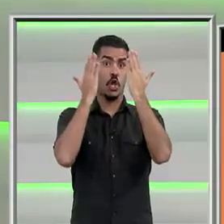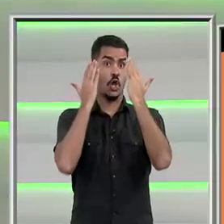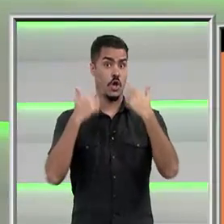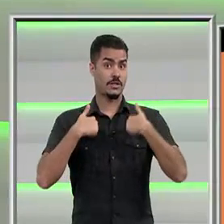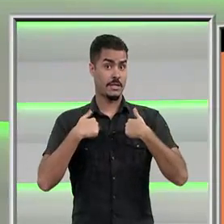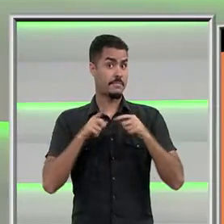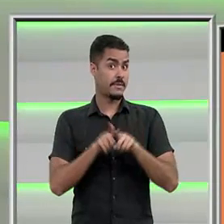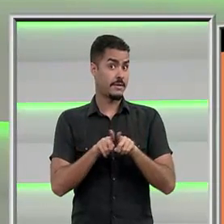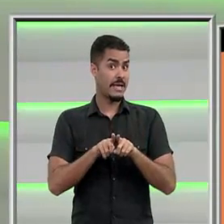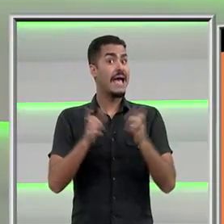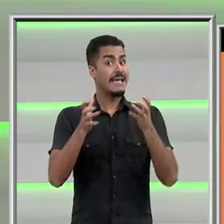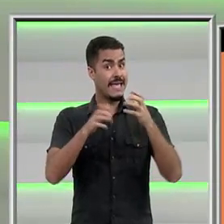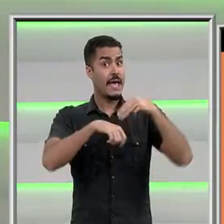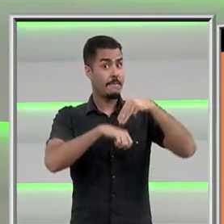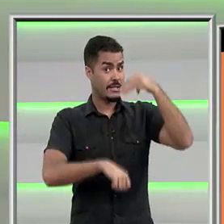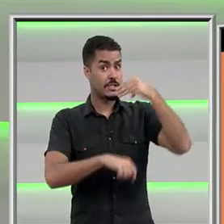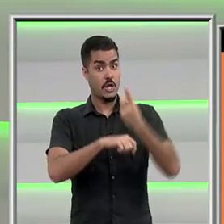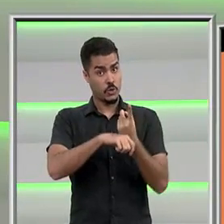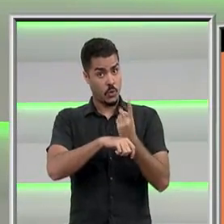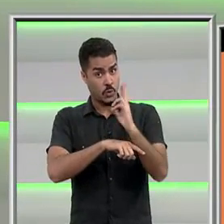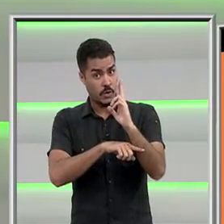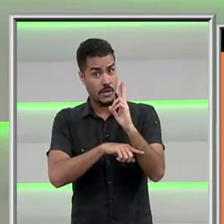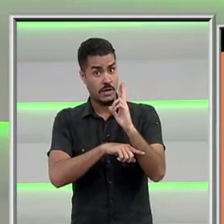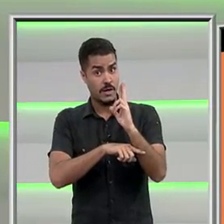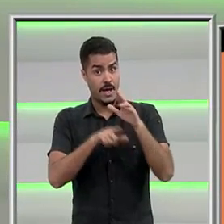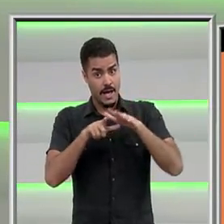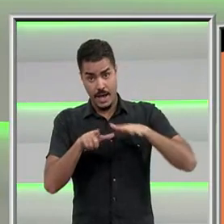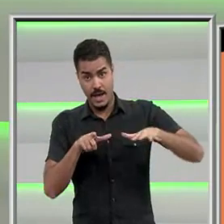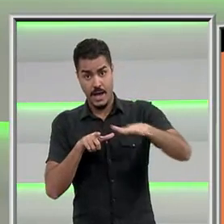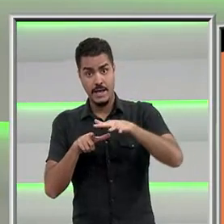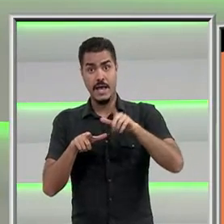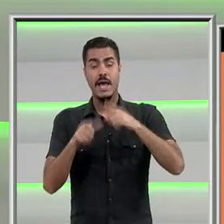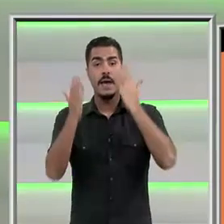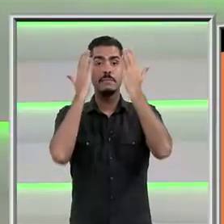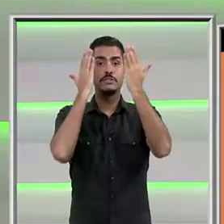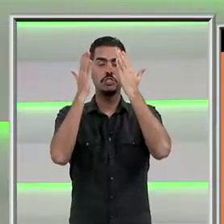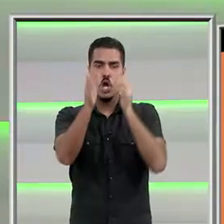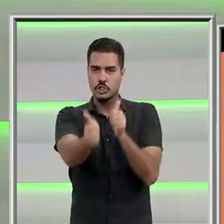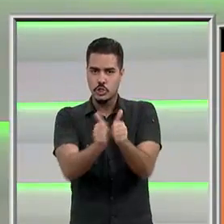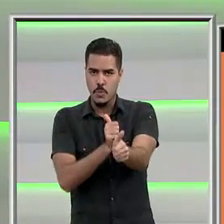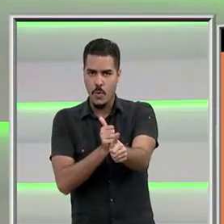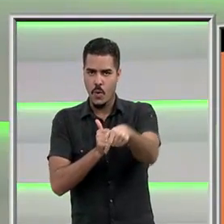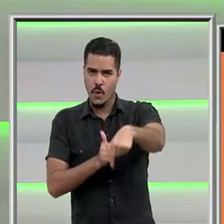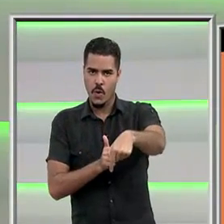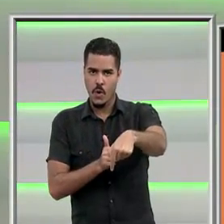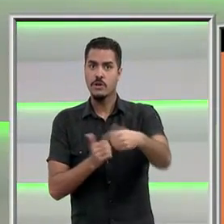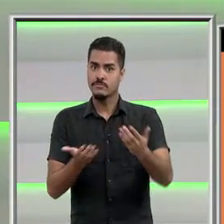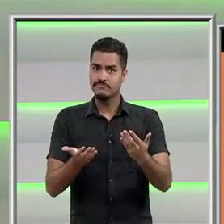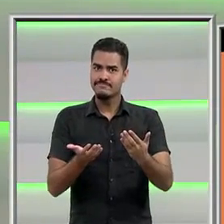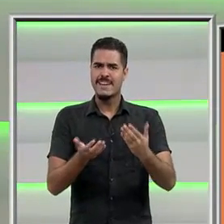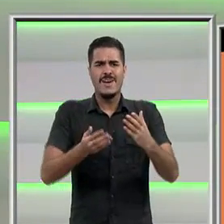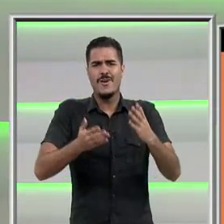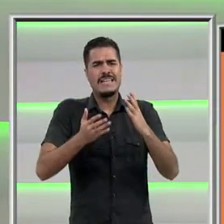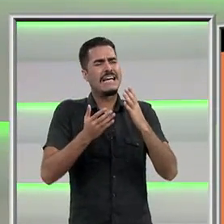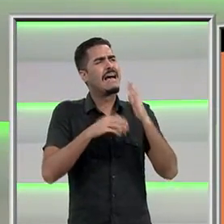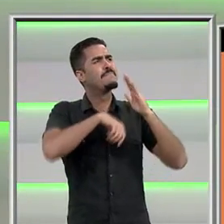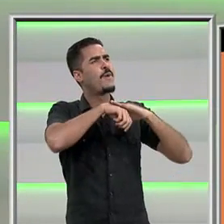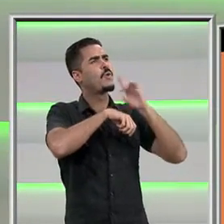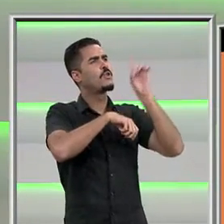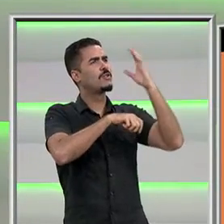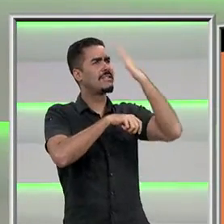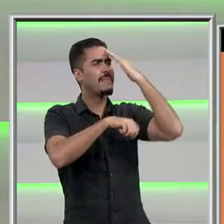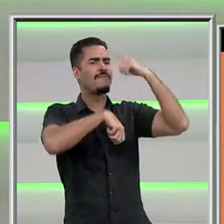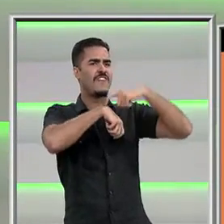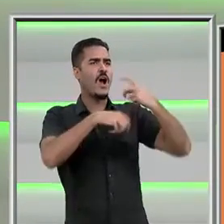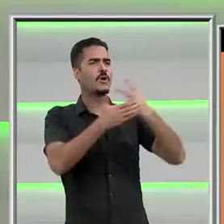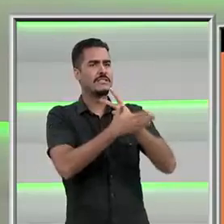fazer mestrado e doutorado na área de psicologia de esporte. Eu entreguei tudo para Deus e sei que vai acontecer